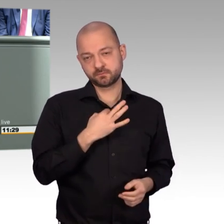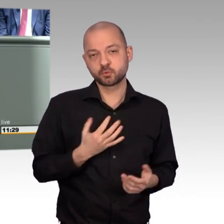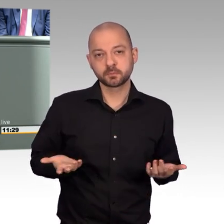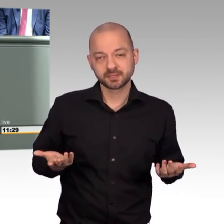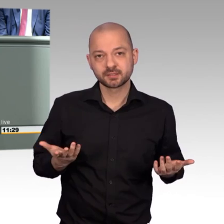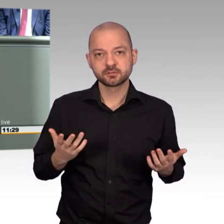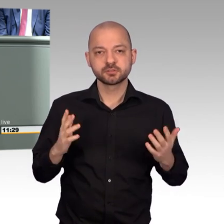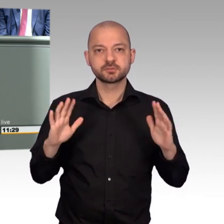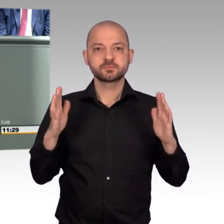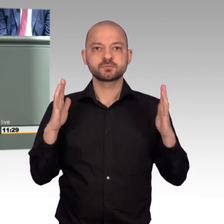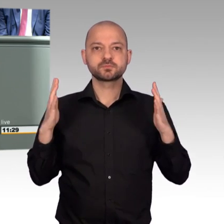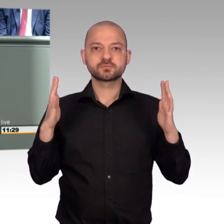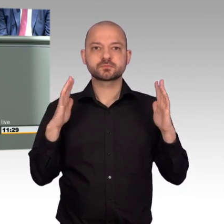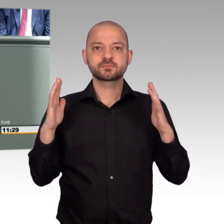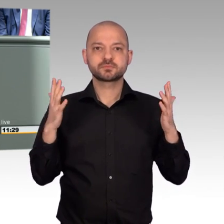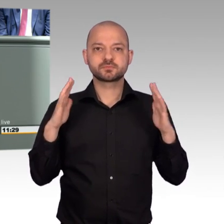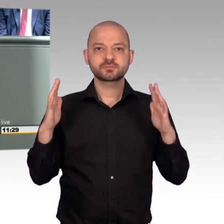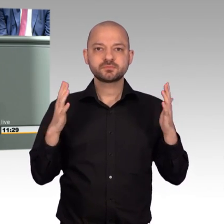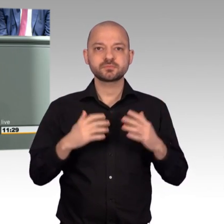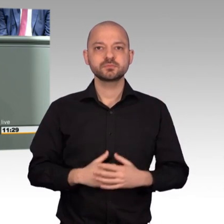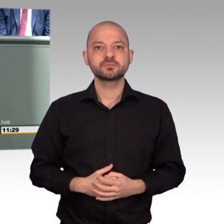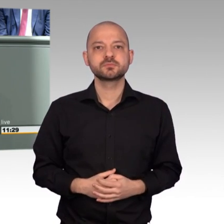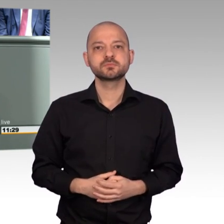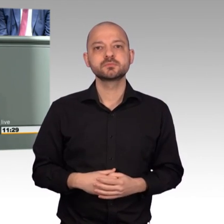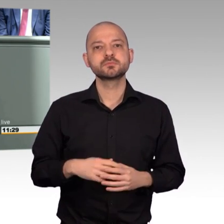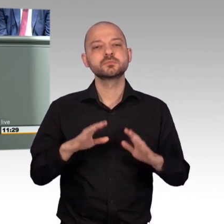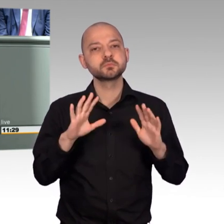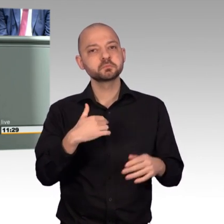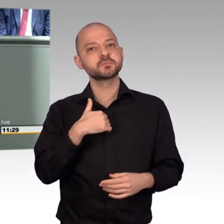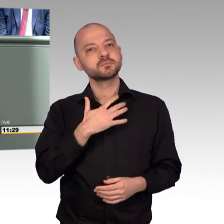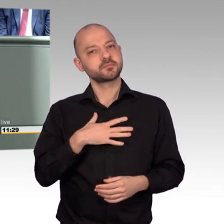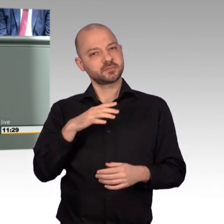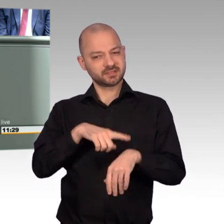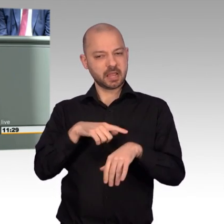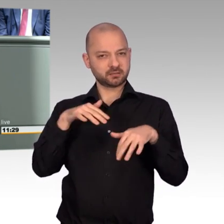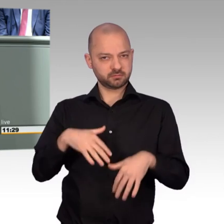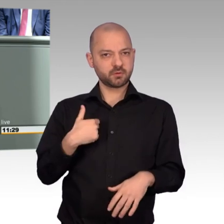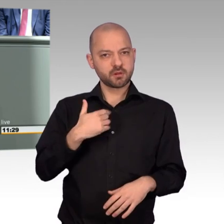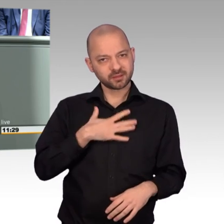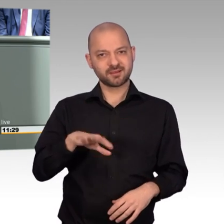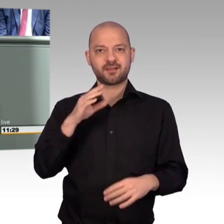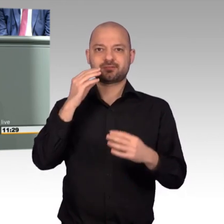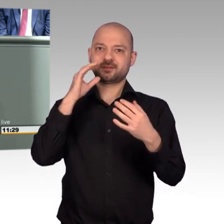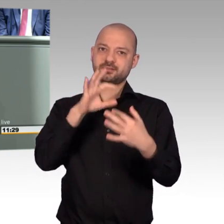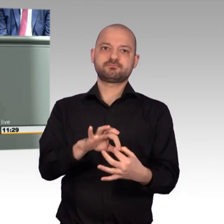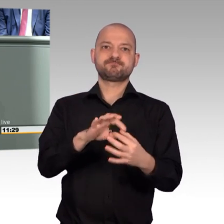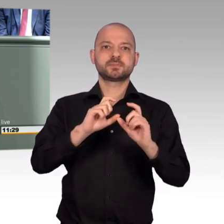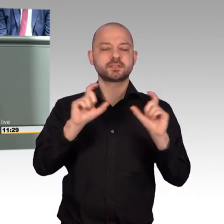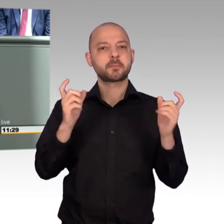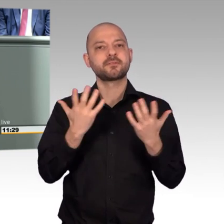Ausnahme des Abgeordneten neu überzeugt haben. Und jetzt möchte ich gerne in der verbleibenden Zeit vielleicht doch